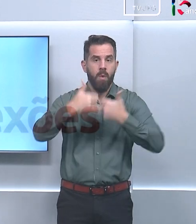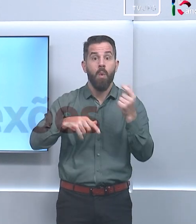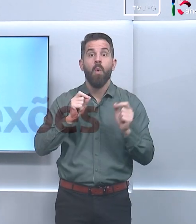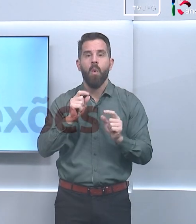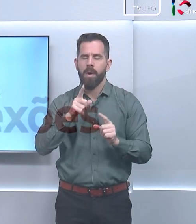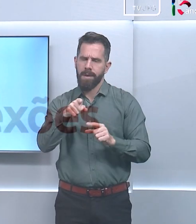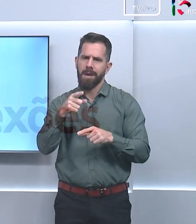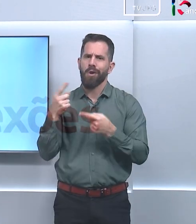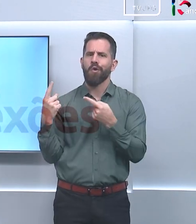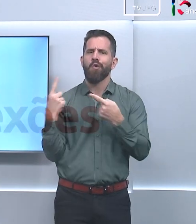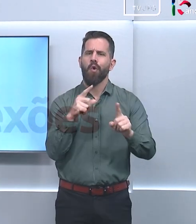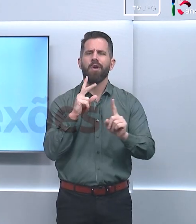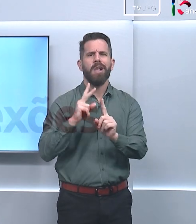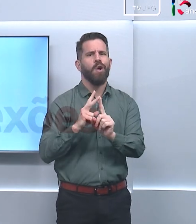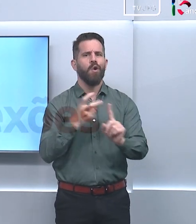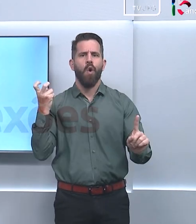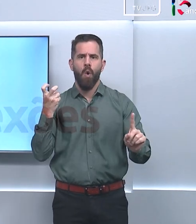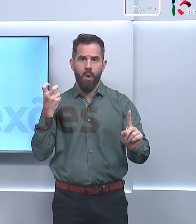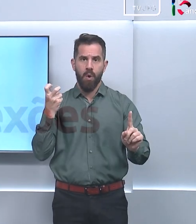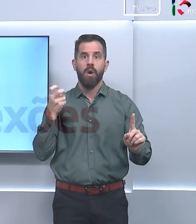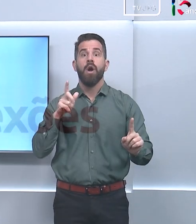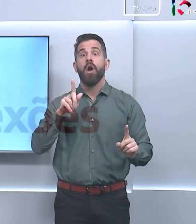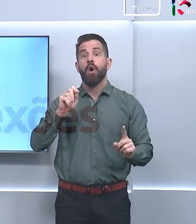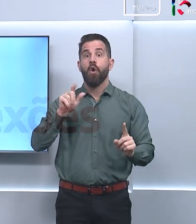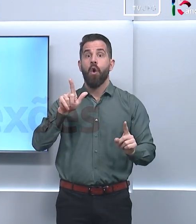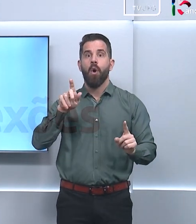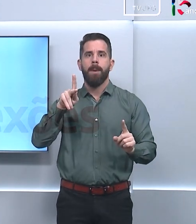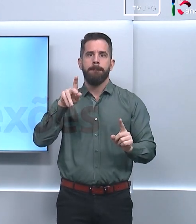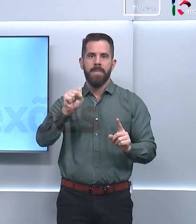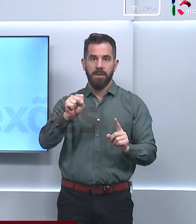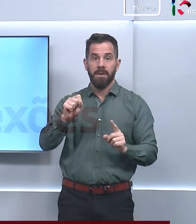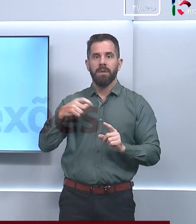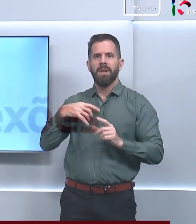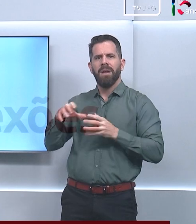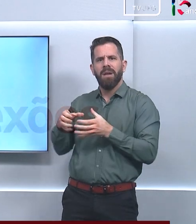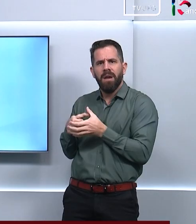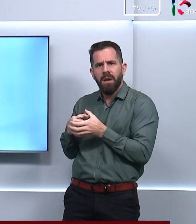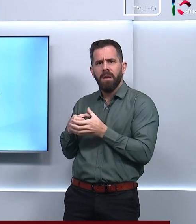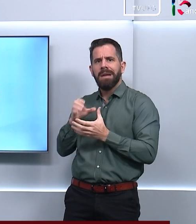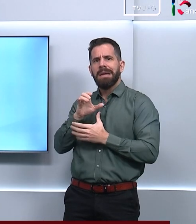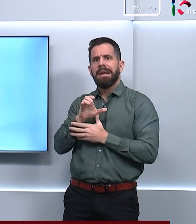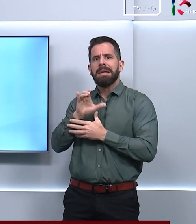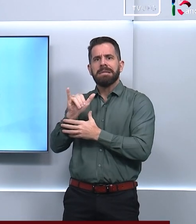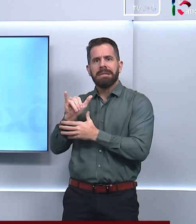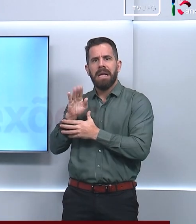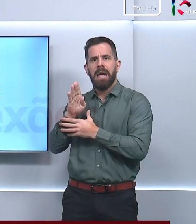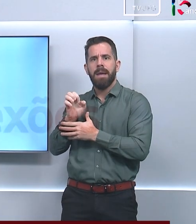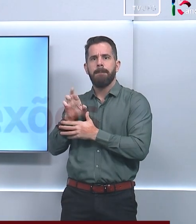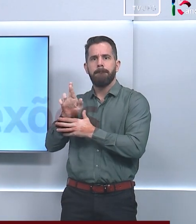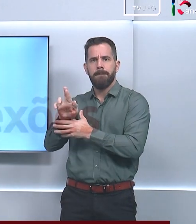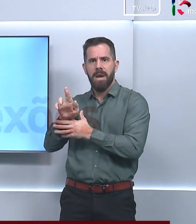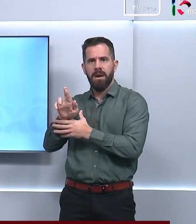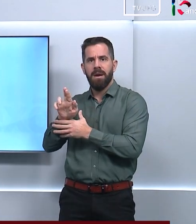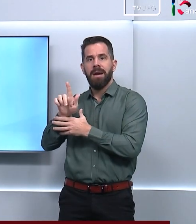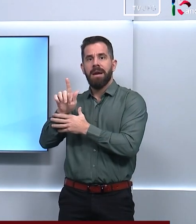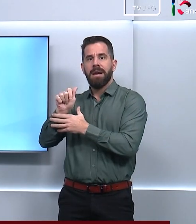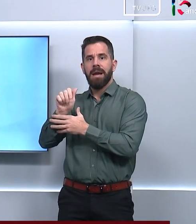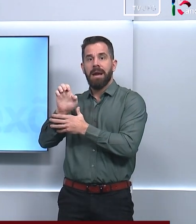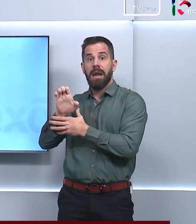Hoje, o Cyber Gaeco, do Ministério Público de Goiás, em parceria com a Polícia Militar do Estado,